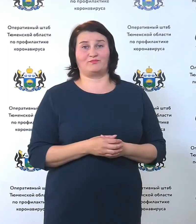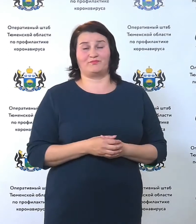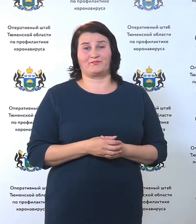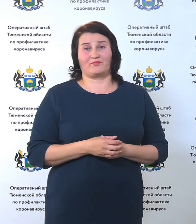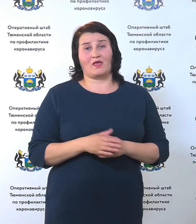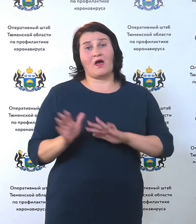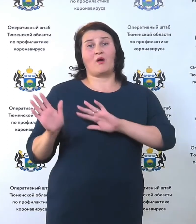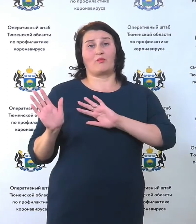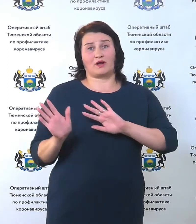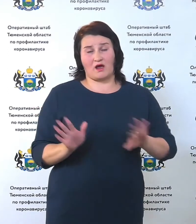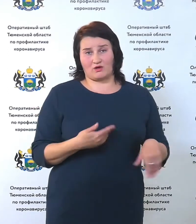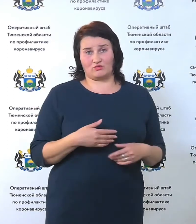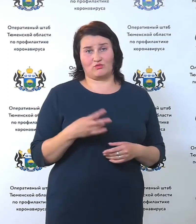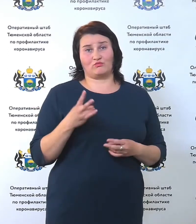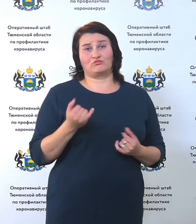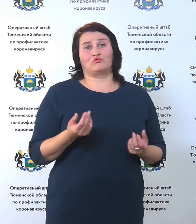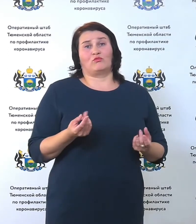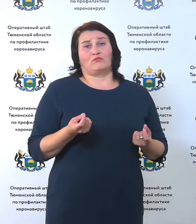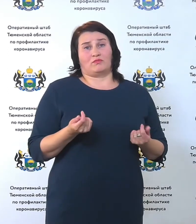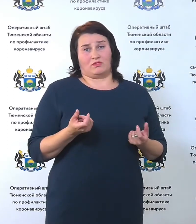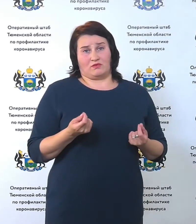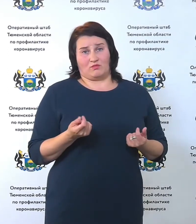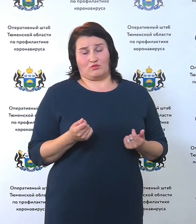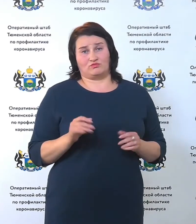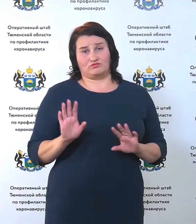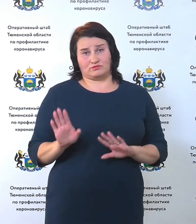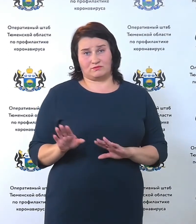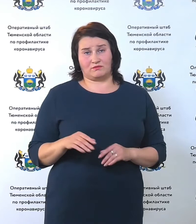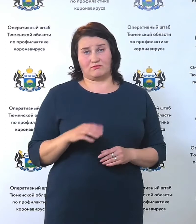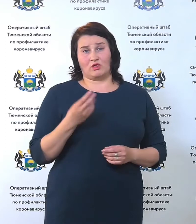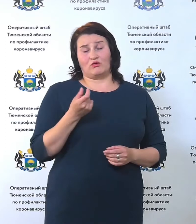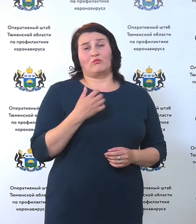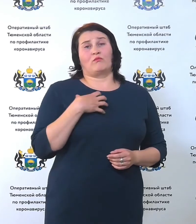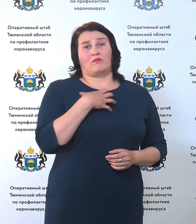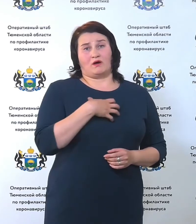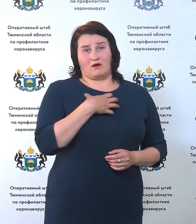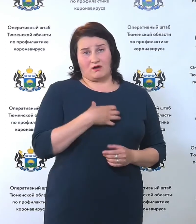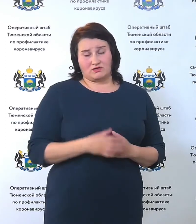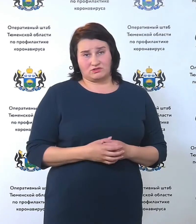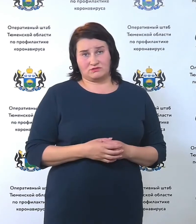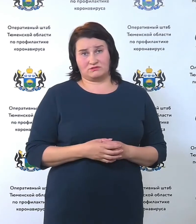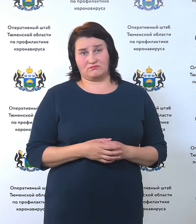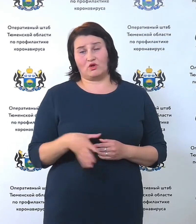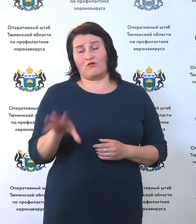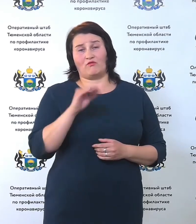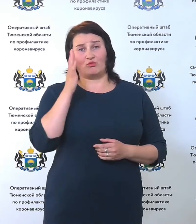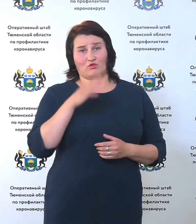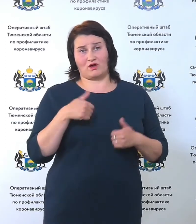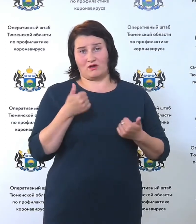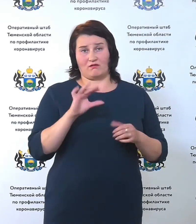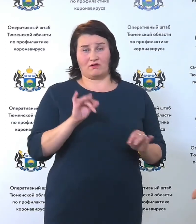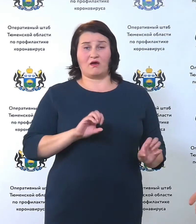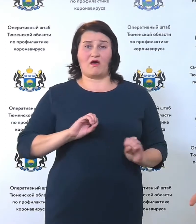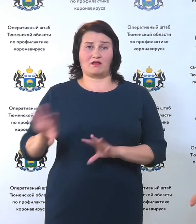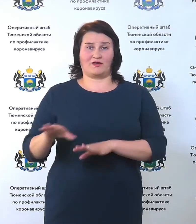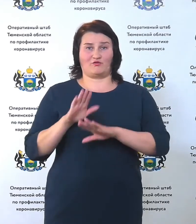ну пройдёт, ну немного там прокашляет, и всё будет хорошо, и сдаёт ребёнка